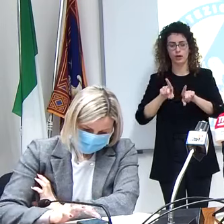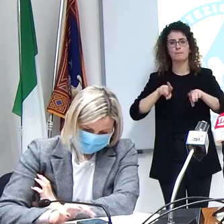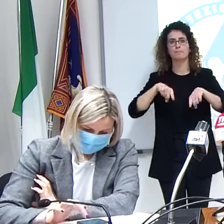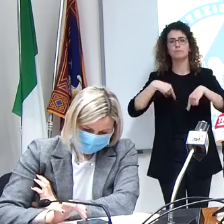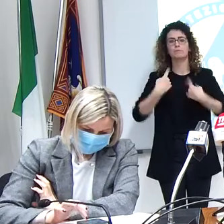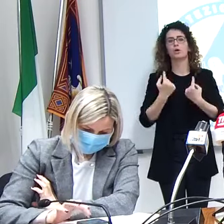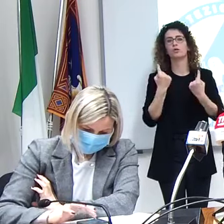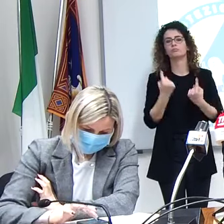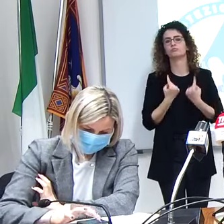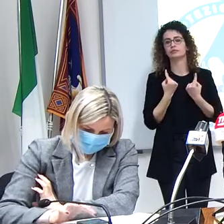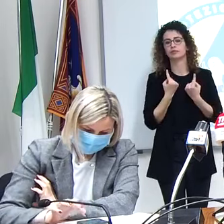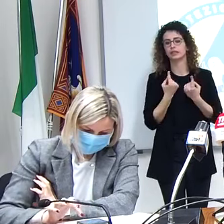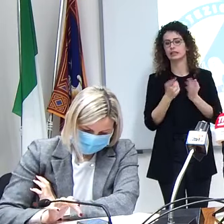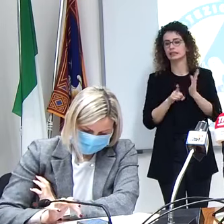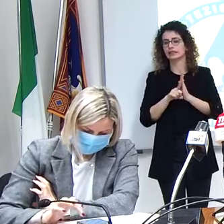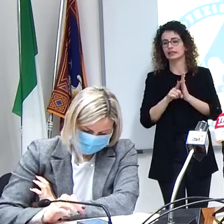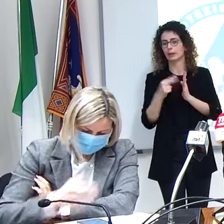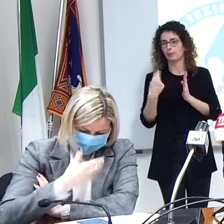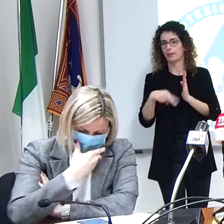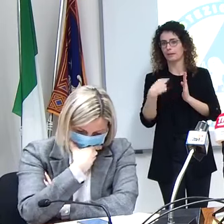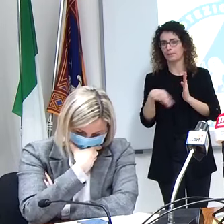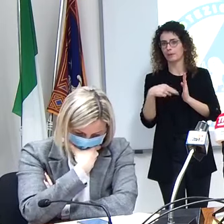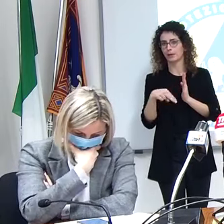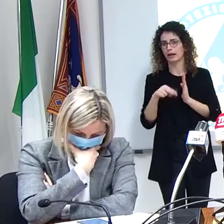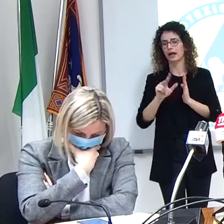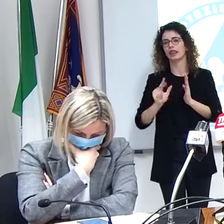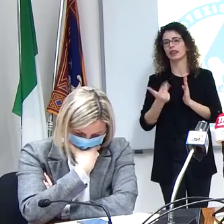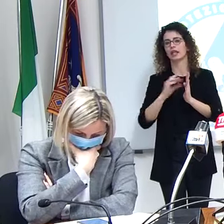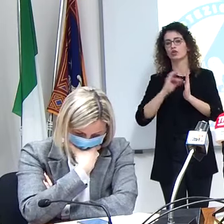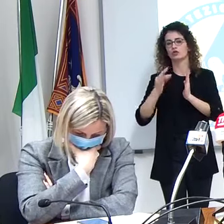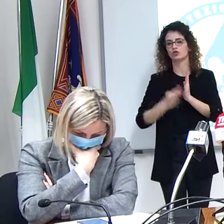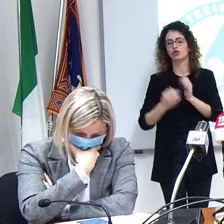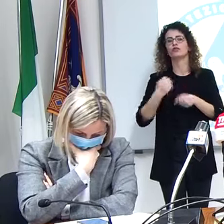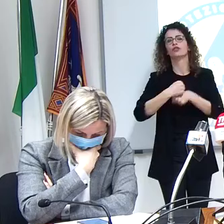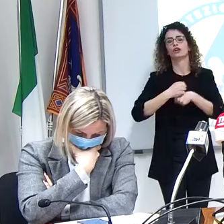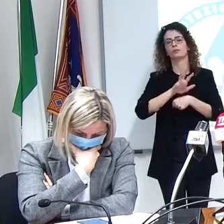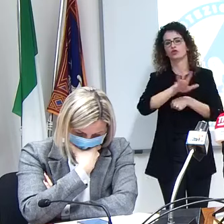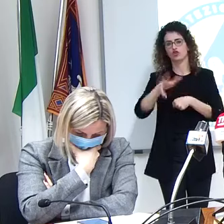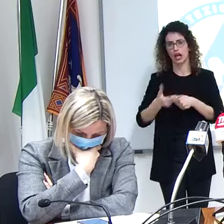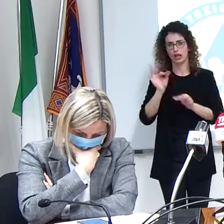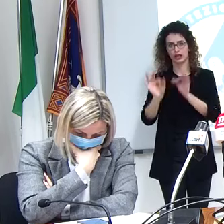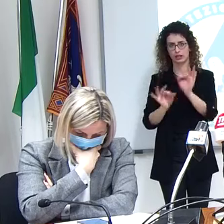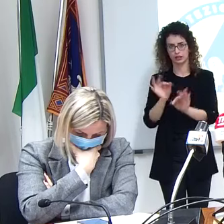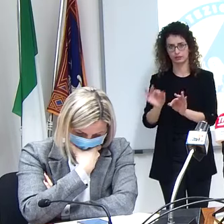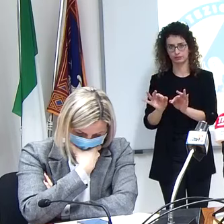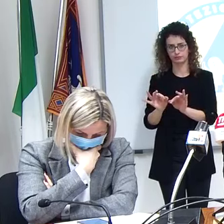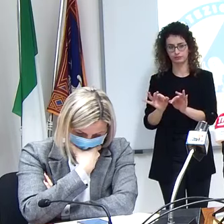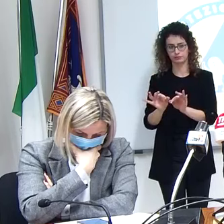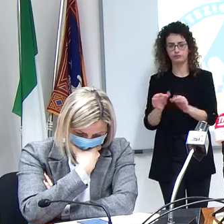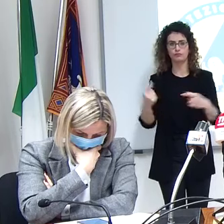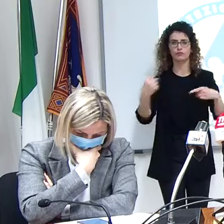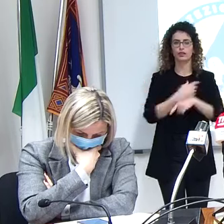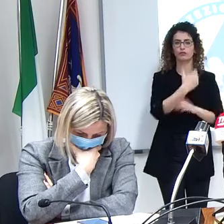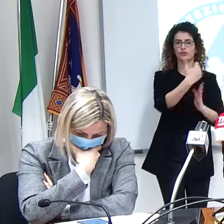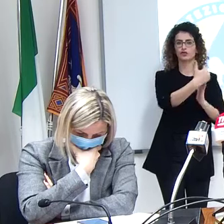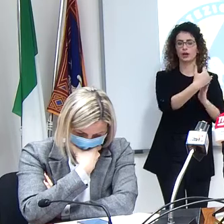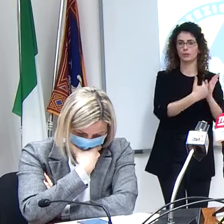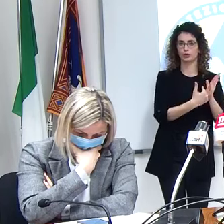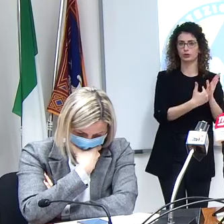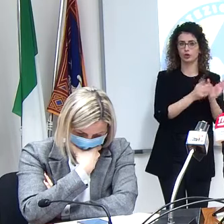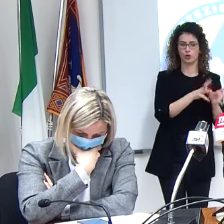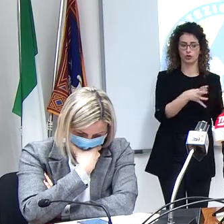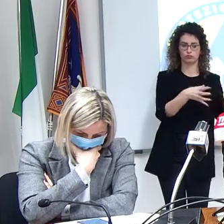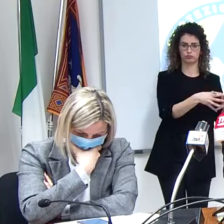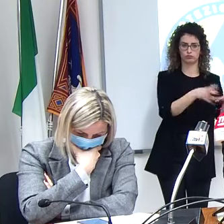se non c'è risposta dal terzo giorno si incominciano a utilizzare anche altri farmaci invece il protocollo dei